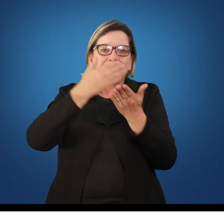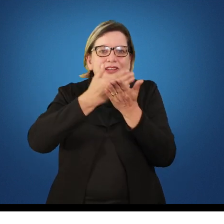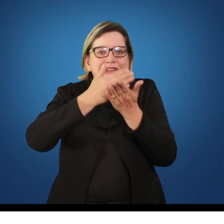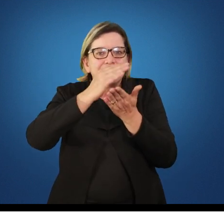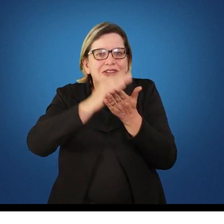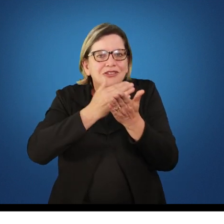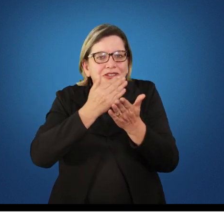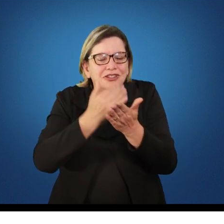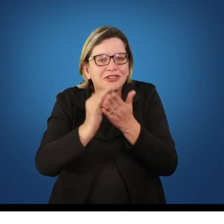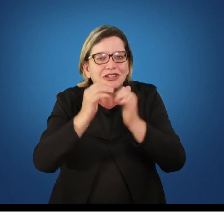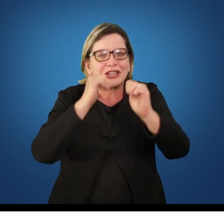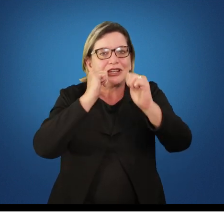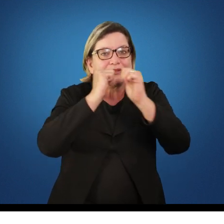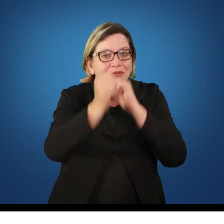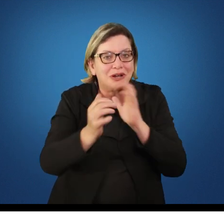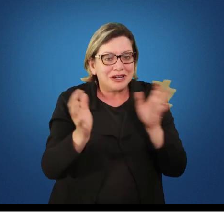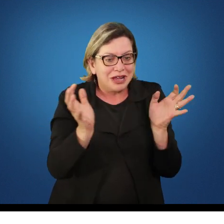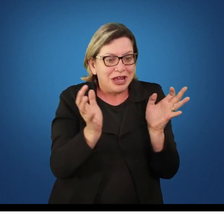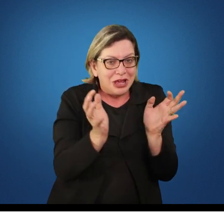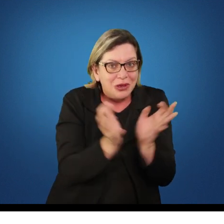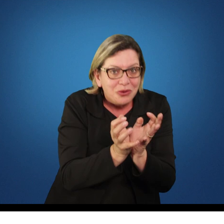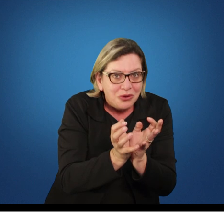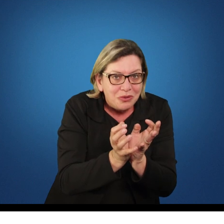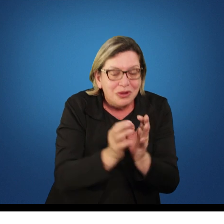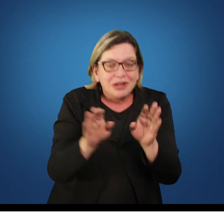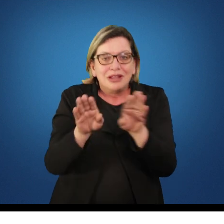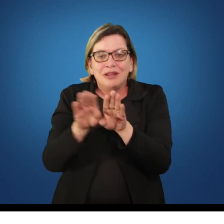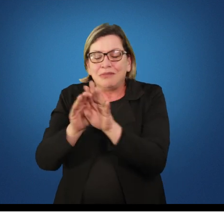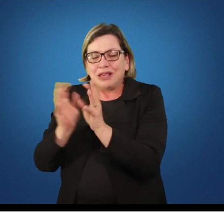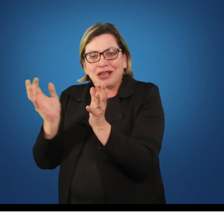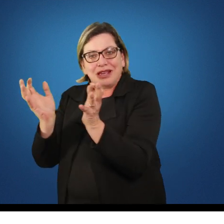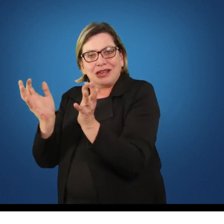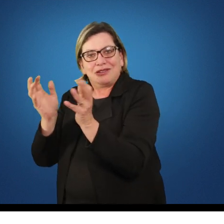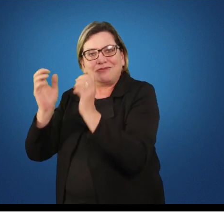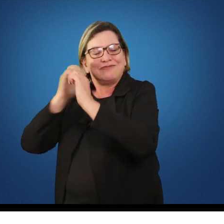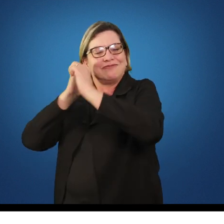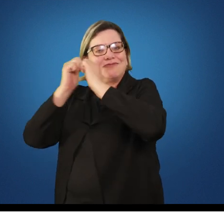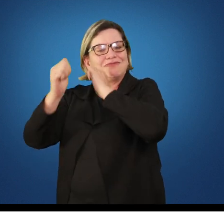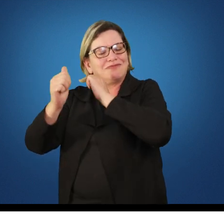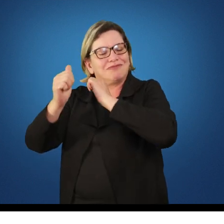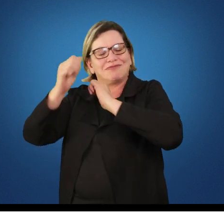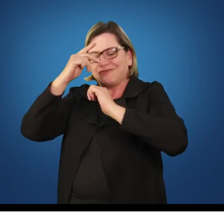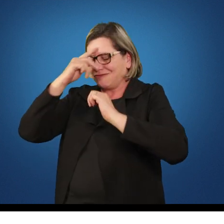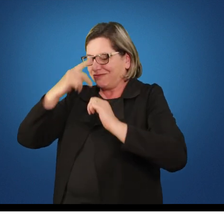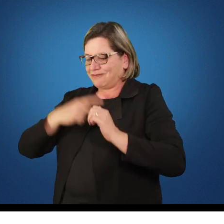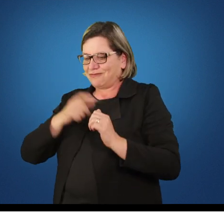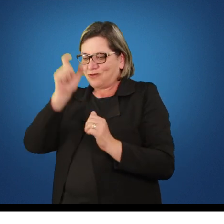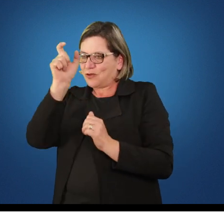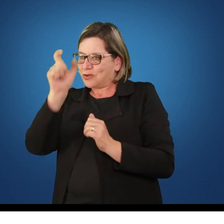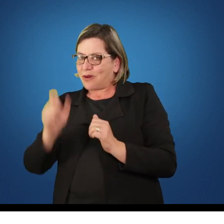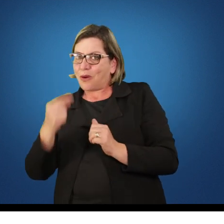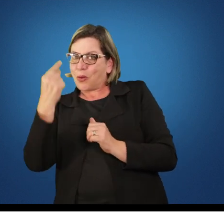esportes coletivos e esportes individuais. Não podemos esquecer nunca o esporte individual.